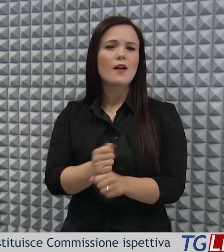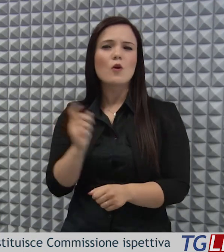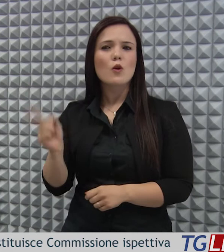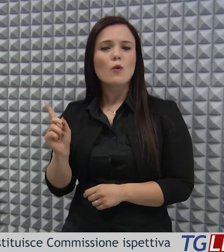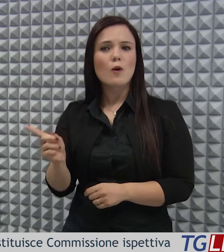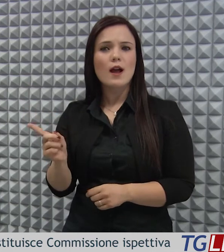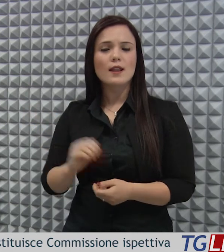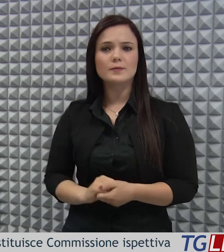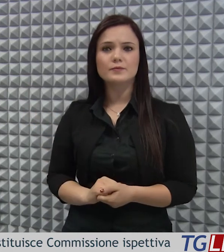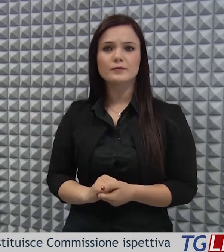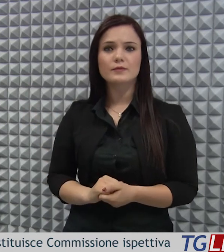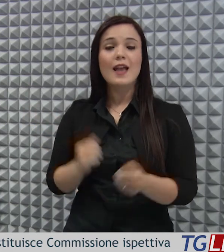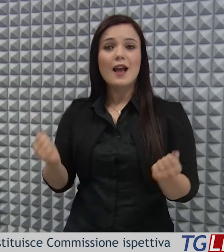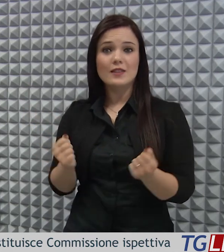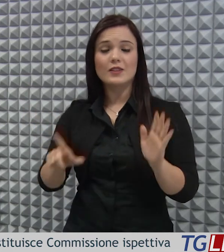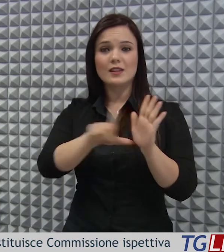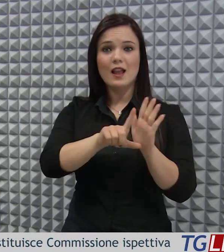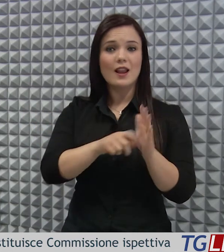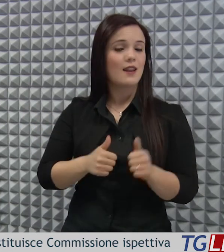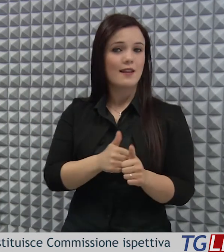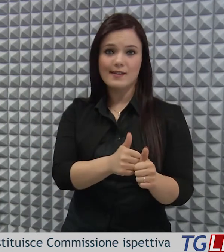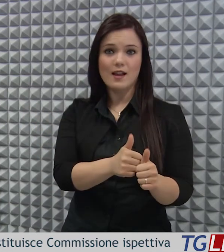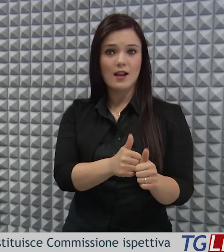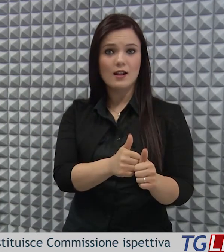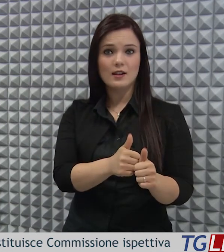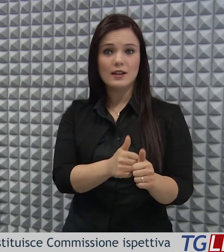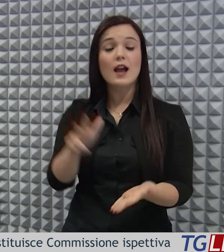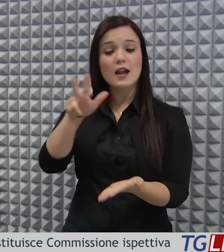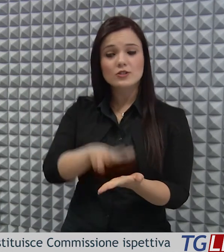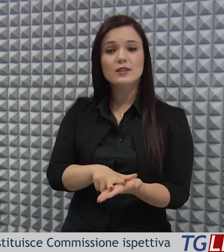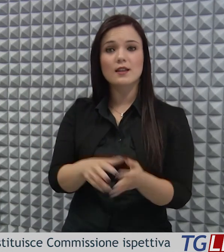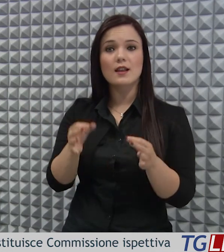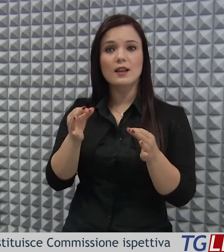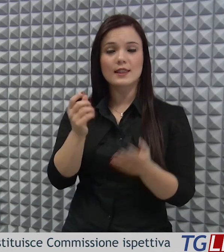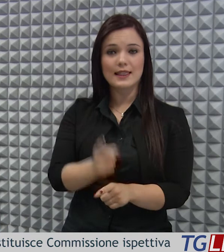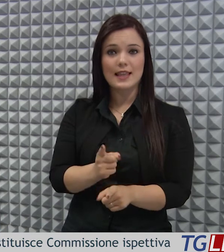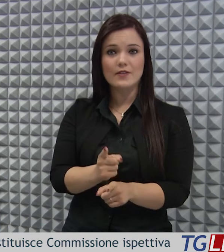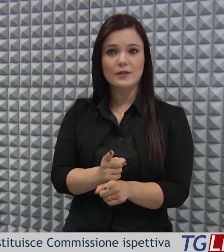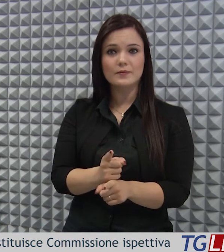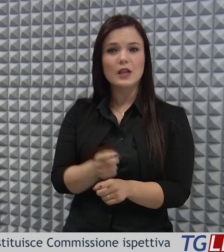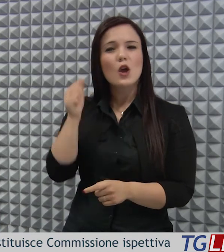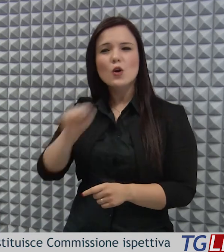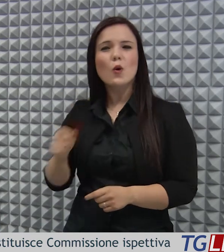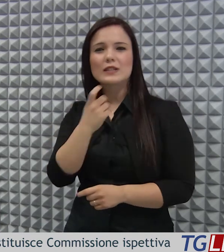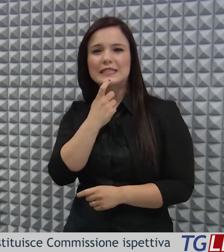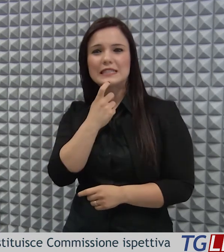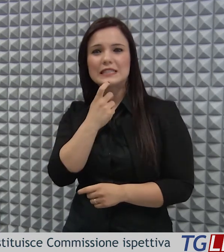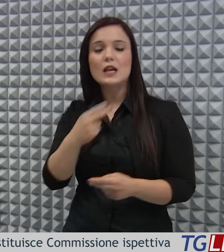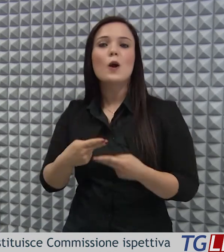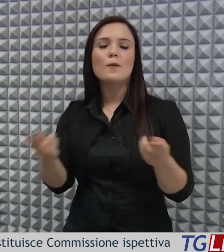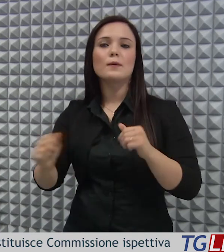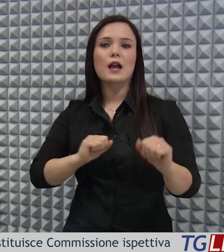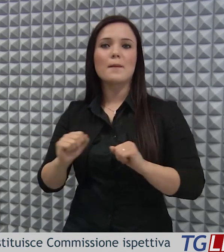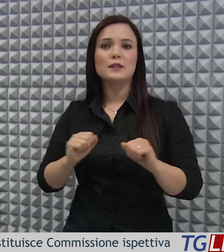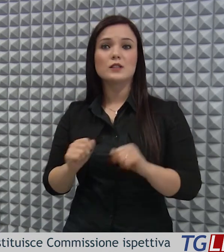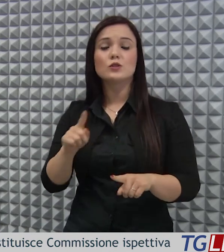accertare se siano stati commessi reati contro la pubblica amministrazione e ci siano